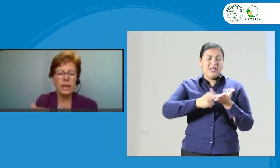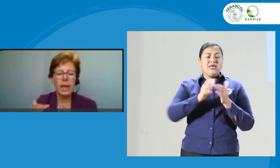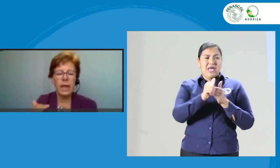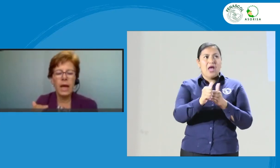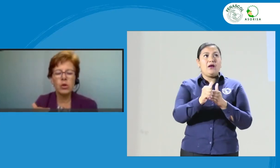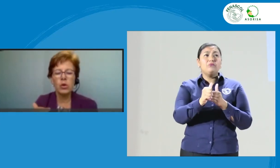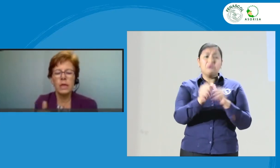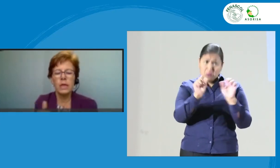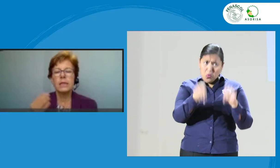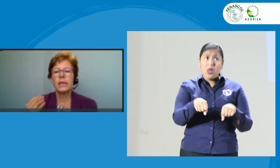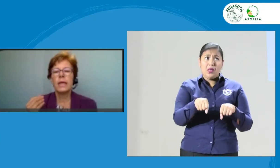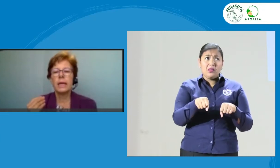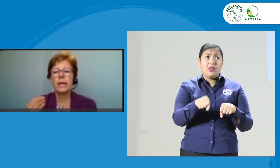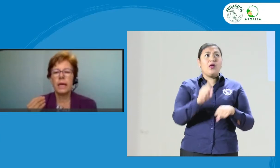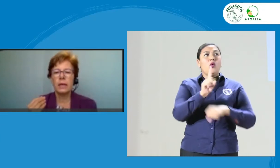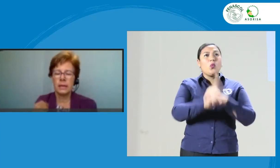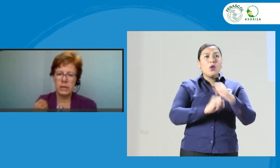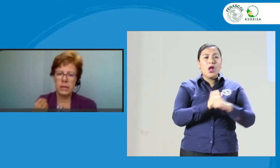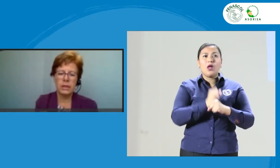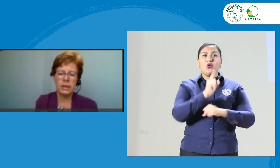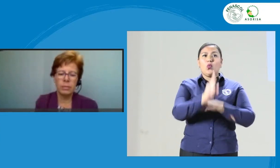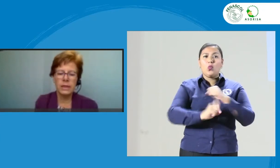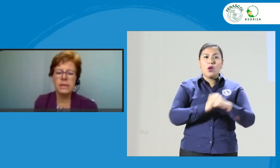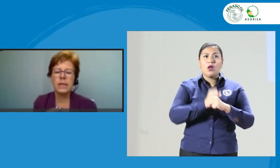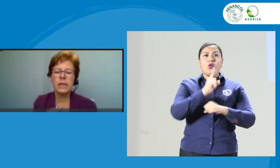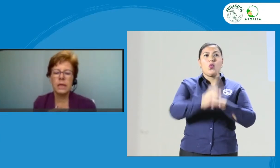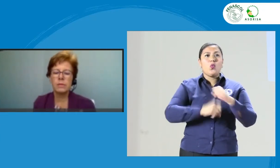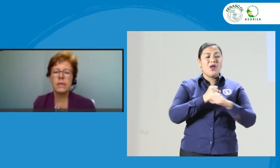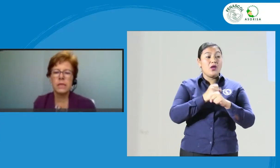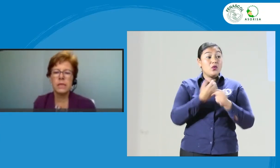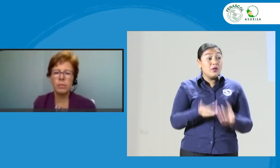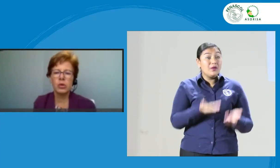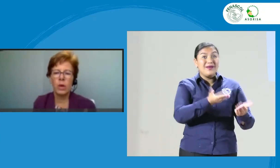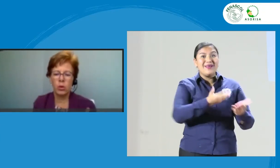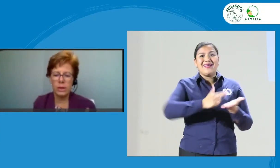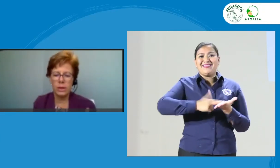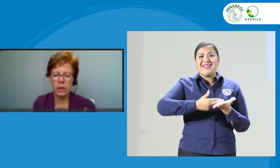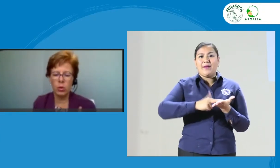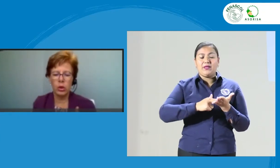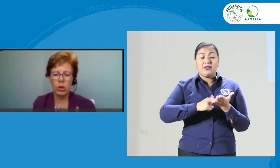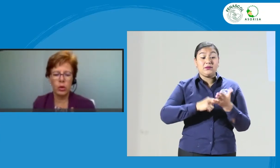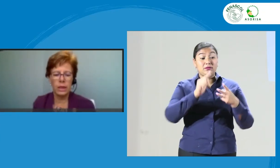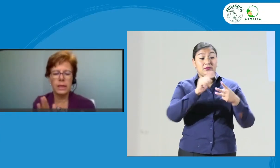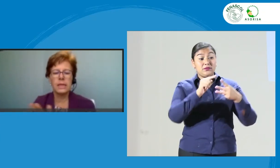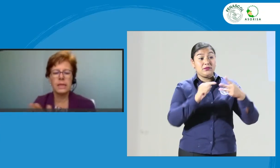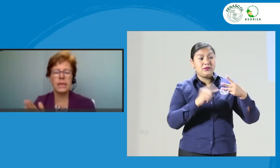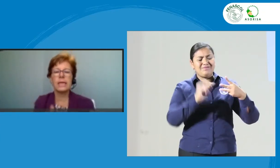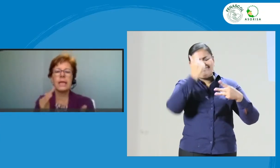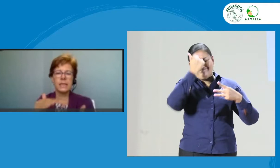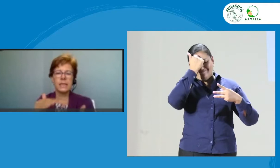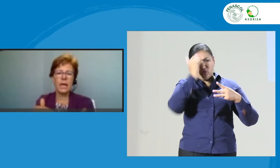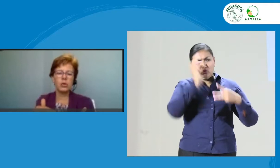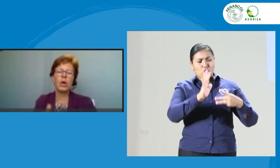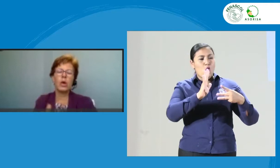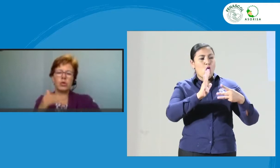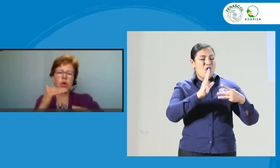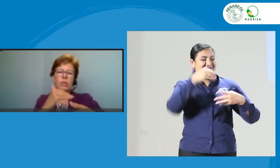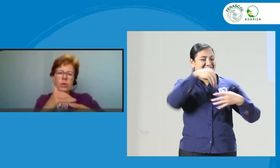Cada año se le dan a los intérpretes tres principios o valores del código de ética y se le dice, este año a usted lo vamos a